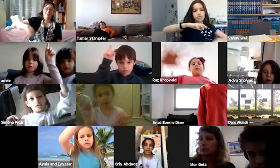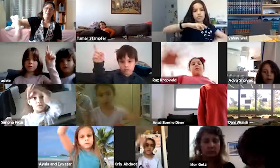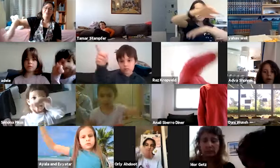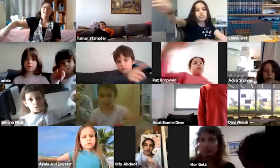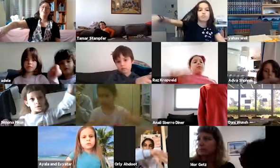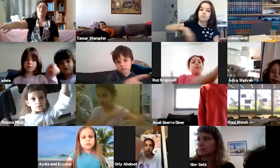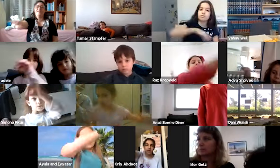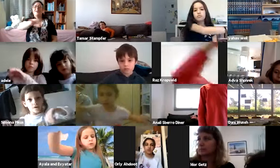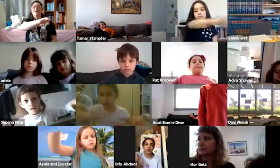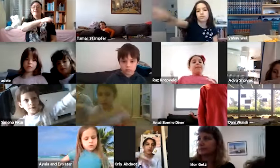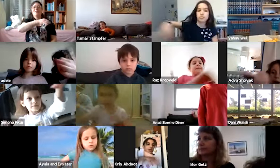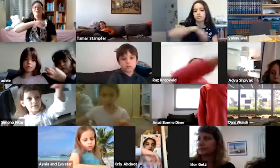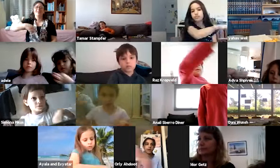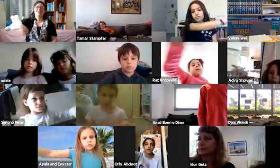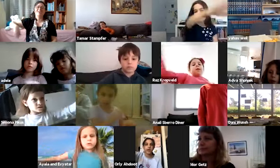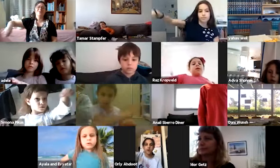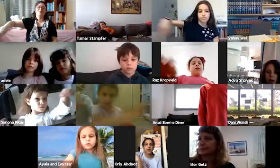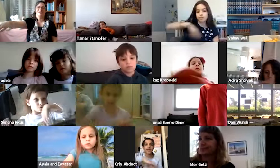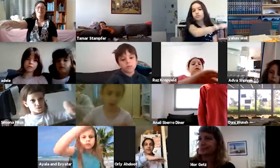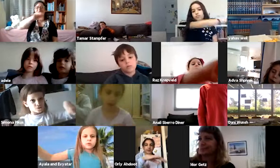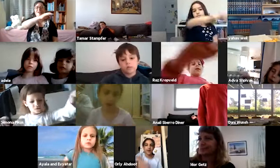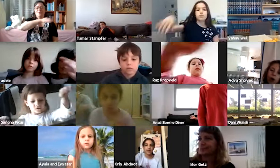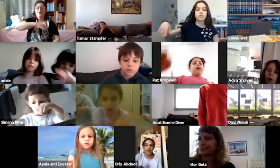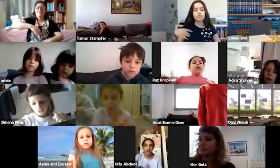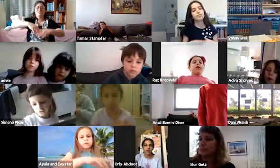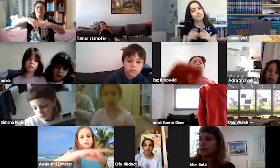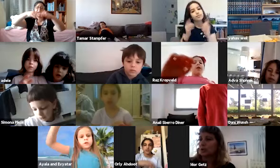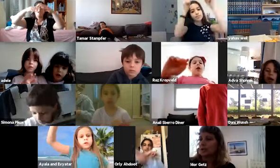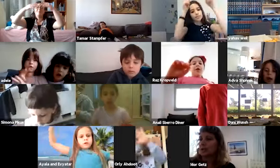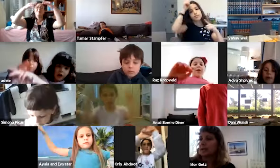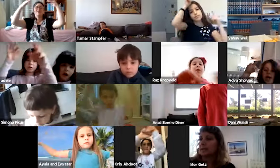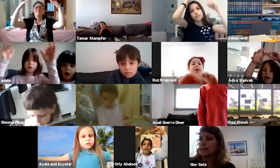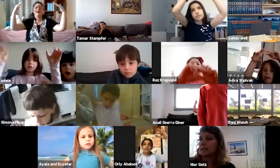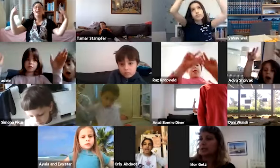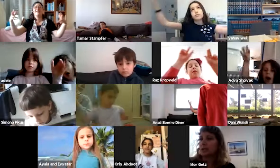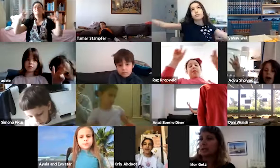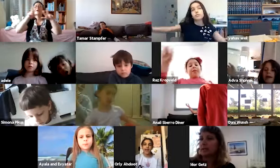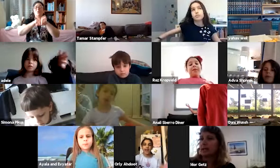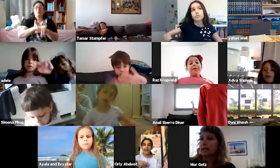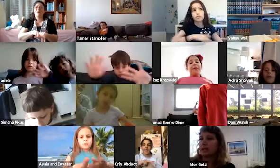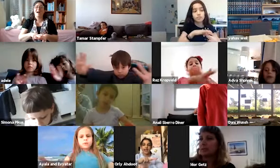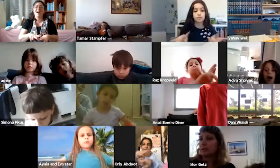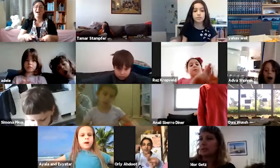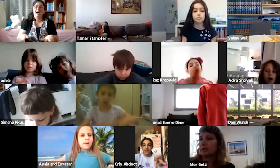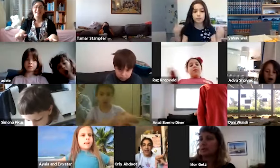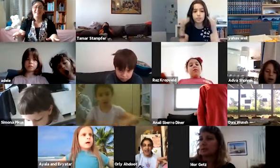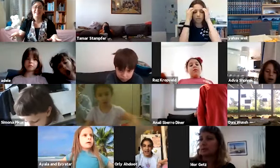אלוהנו, אלוהנו, אלוהנו, אלוהנו. שבשמיים ובארץ.